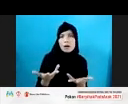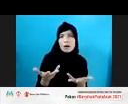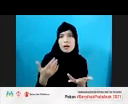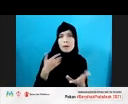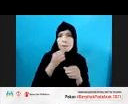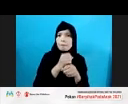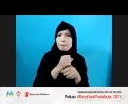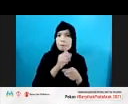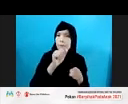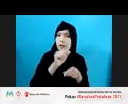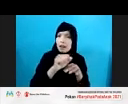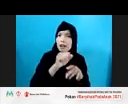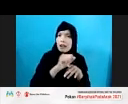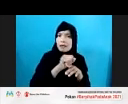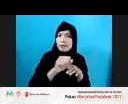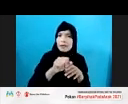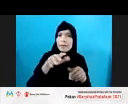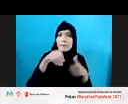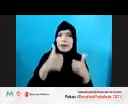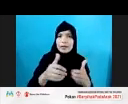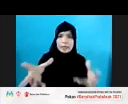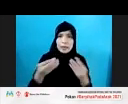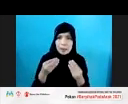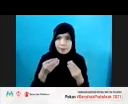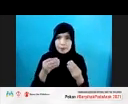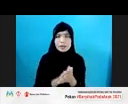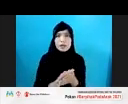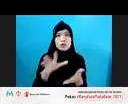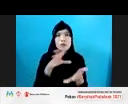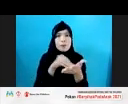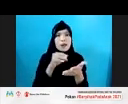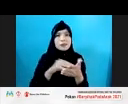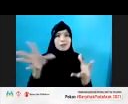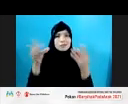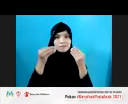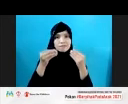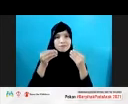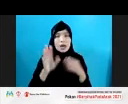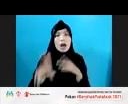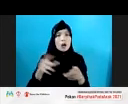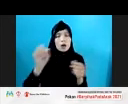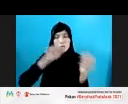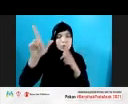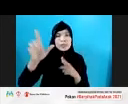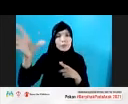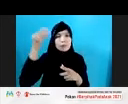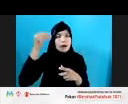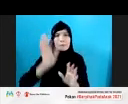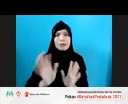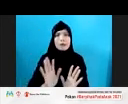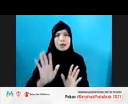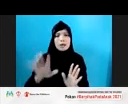dan bagaimana lesson learned yang kita dapat. Jadi kalau kita konsepsinya nggak paham, sulit juga mengukur intervensi yang tepat